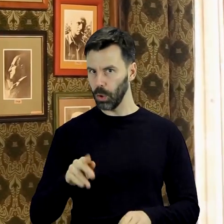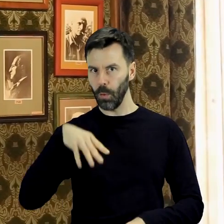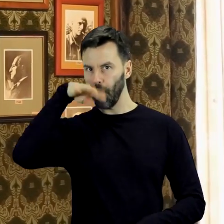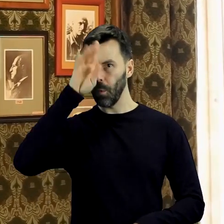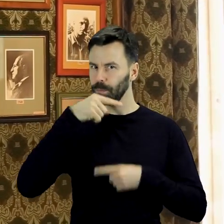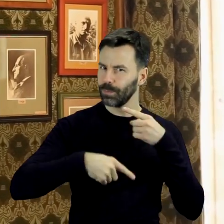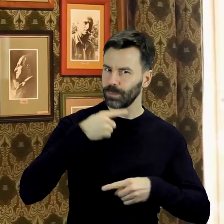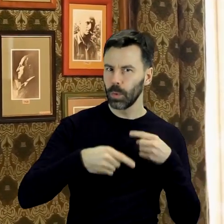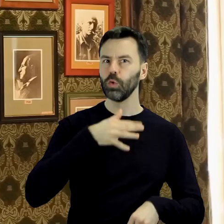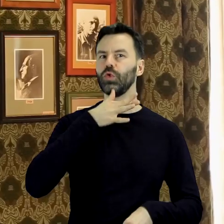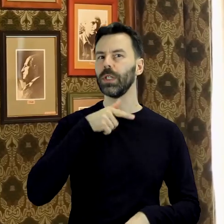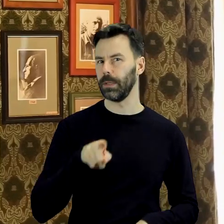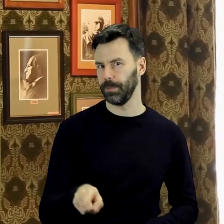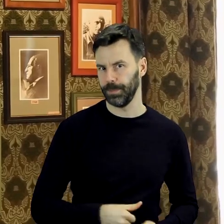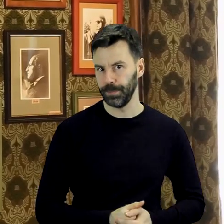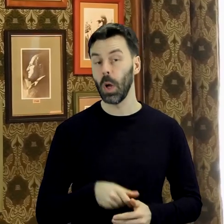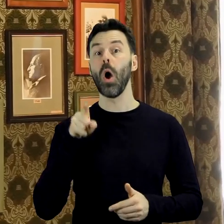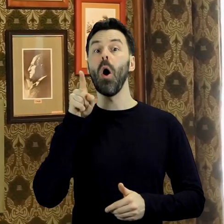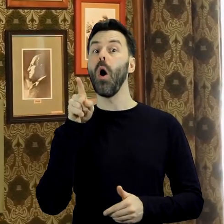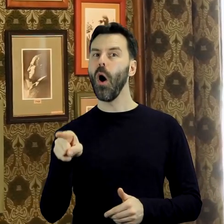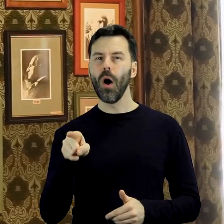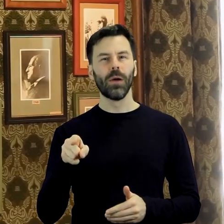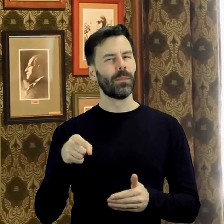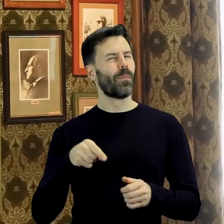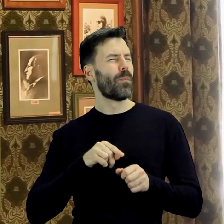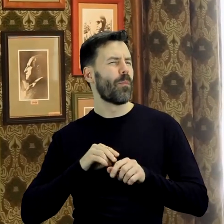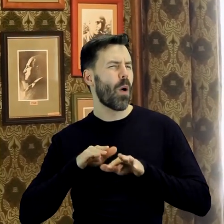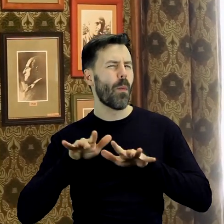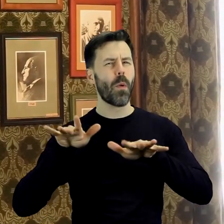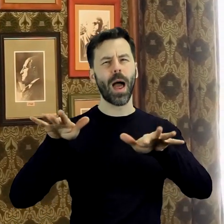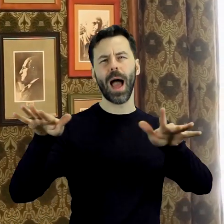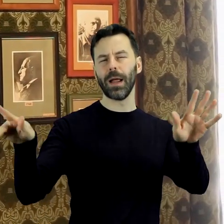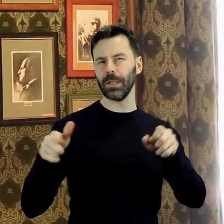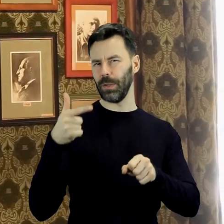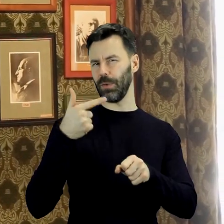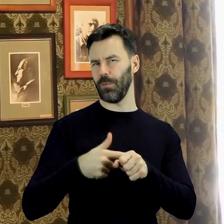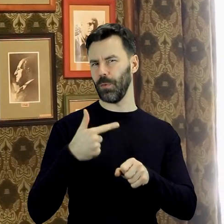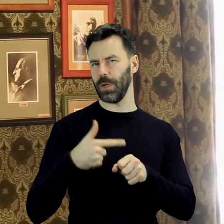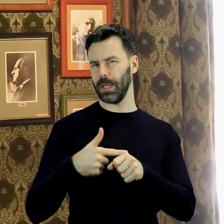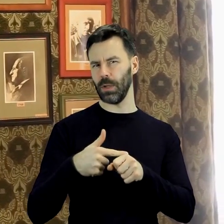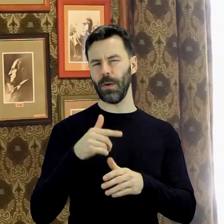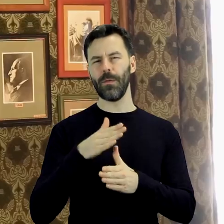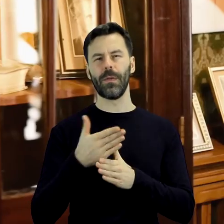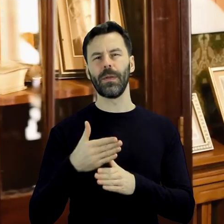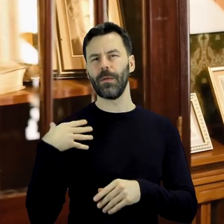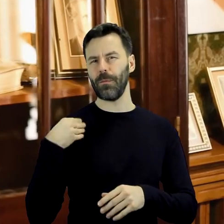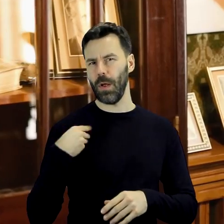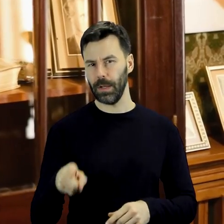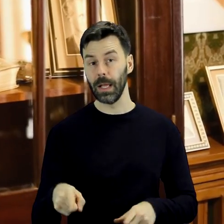żydowskiego pochodzenia. Był on jednym z najpopularniejszych twórców dwudziestolecia międzywojennego oraz tłumaczem